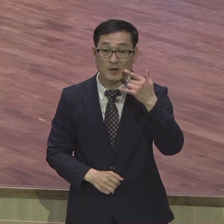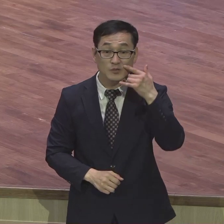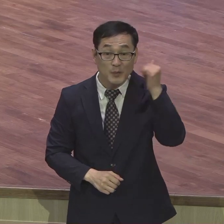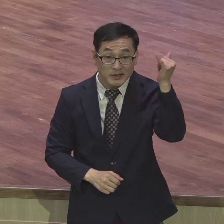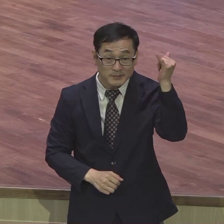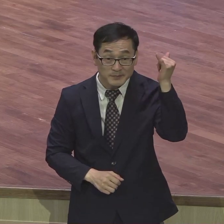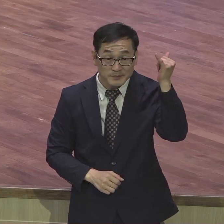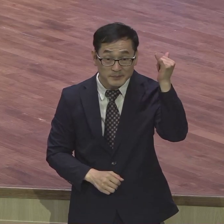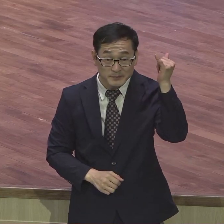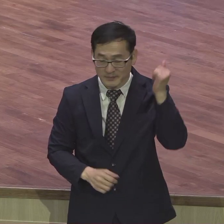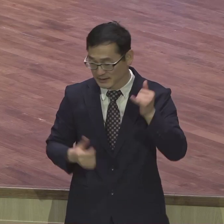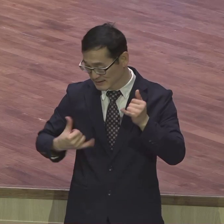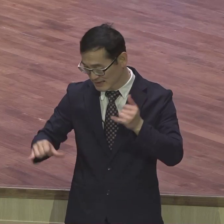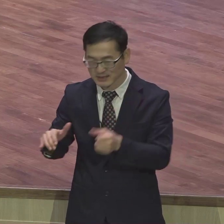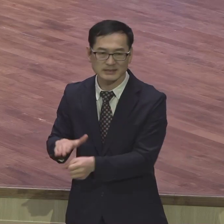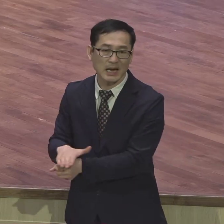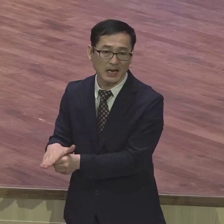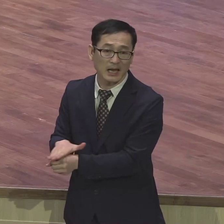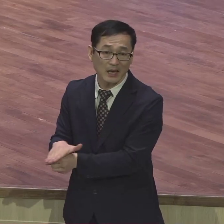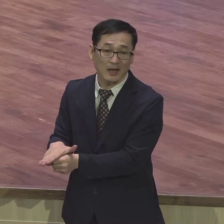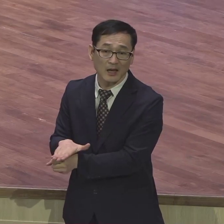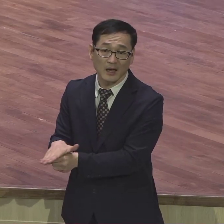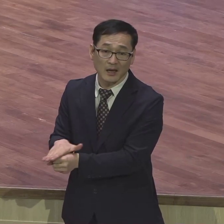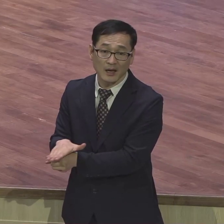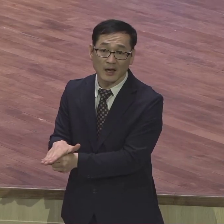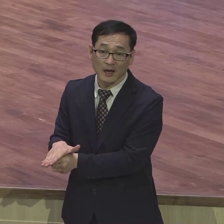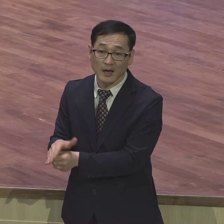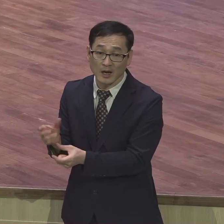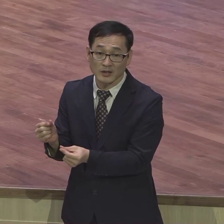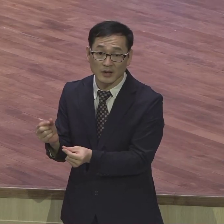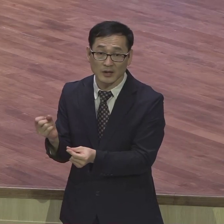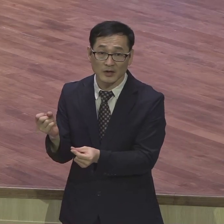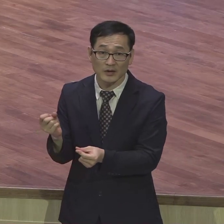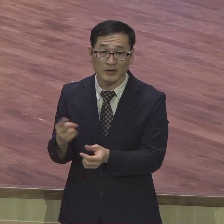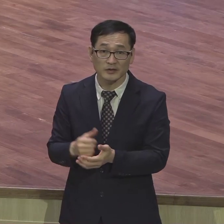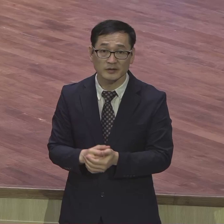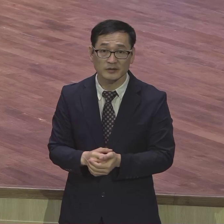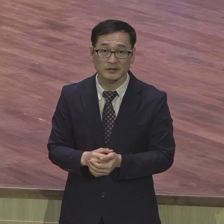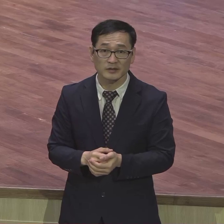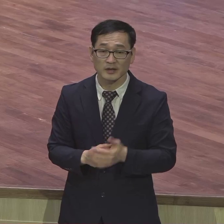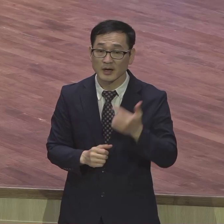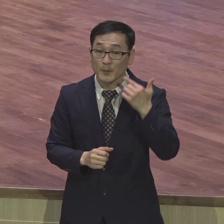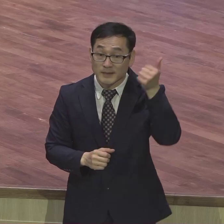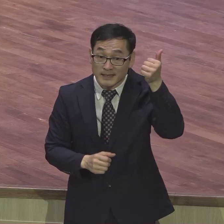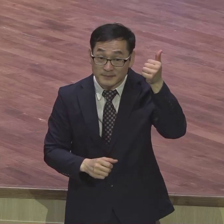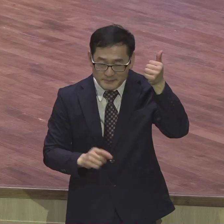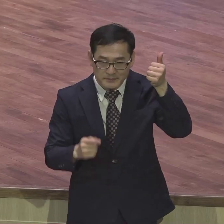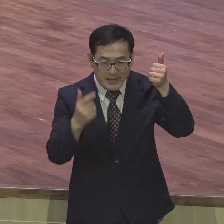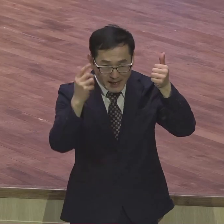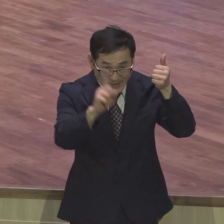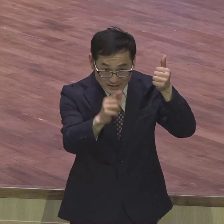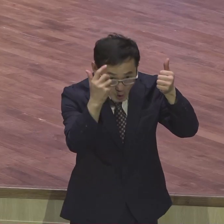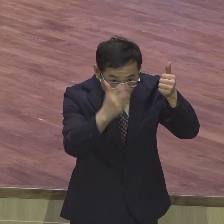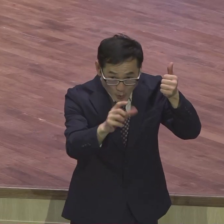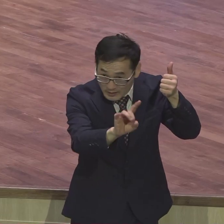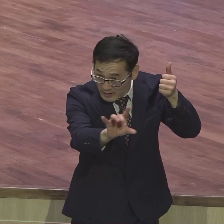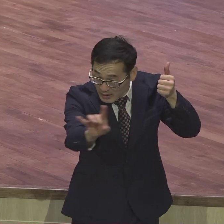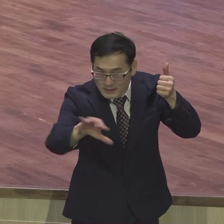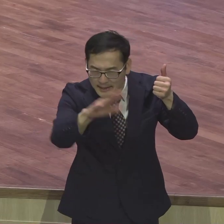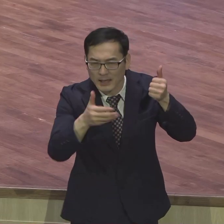아시겠습니까 여러분 목사는요 교인 아무리 많아도 한 영혼 한 영혼이 소중해요 하나님 보실